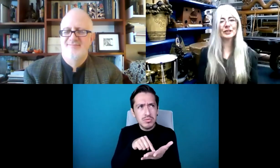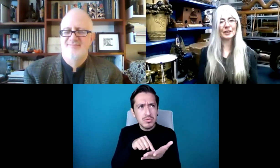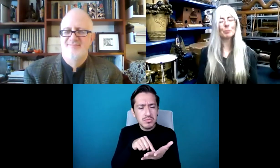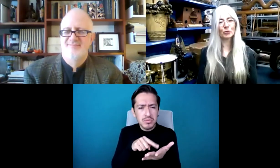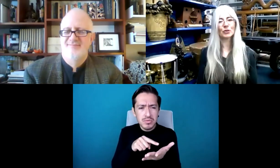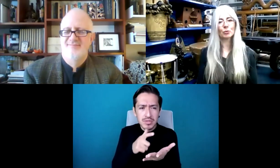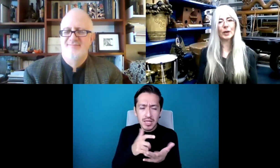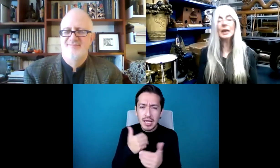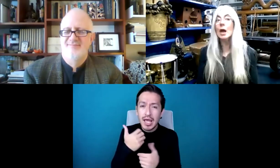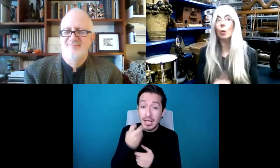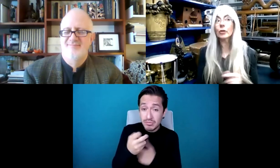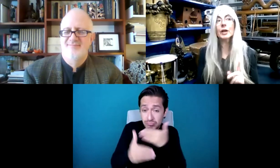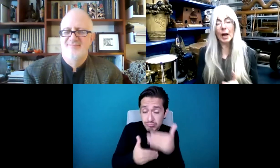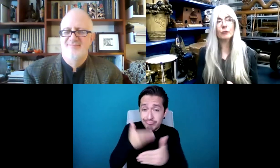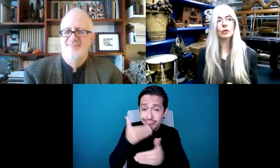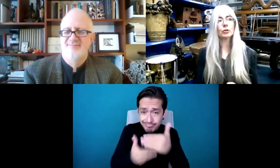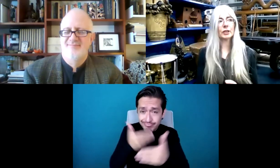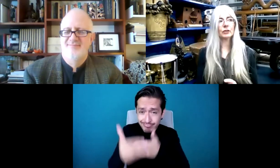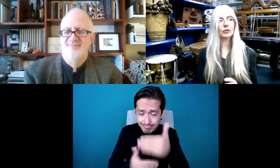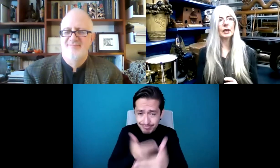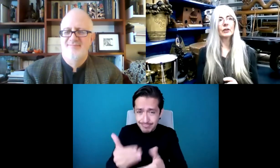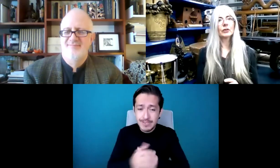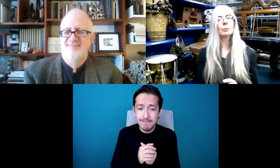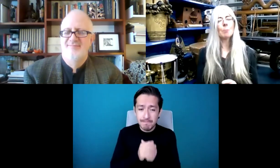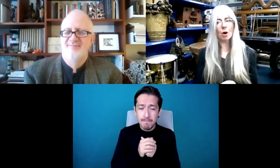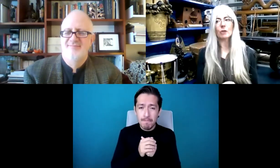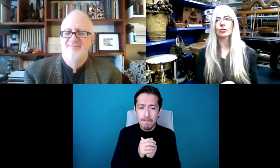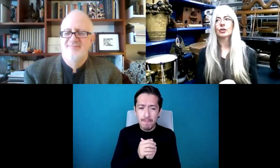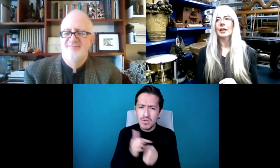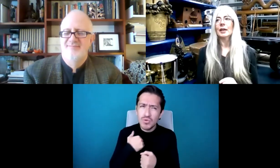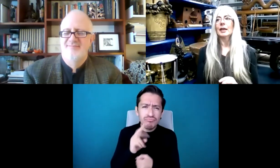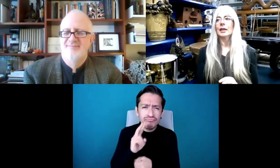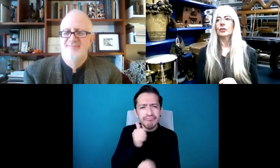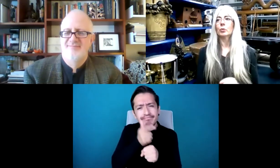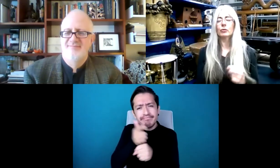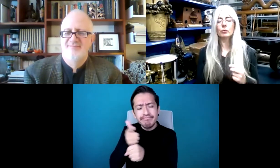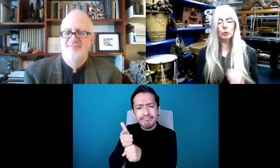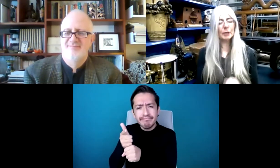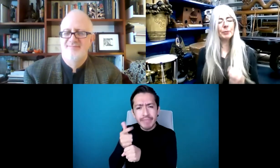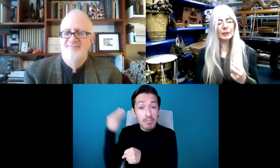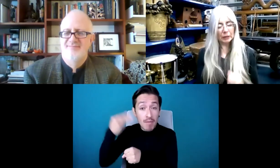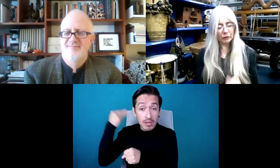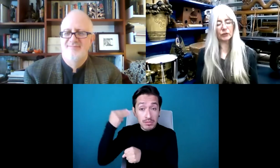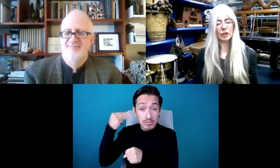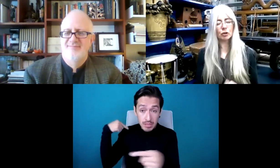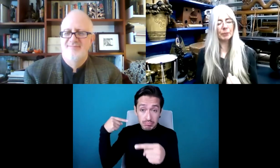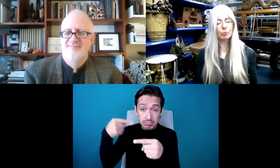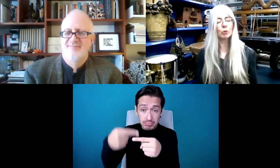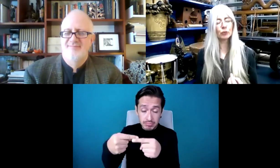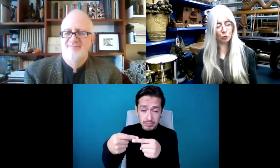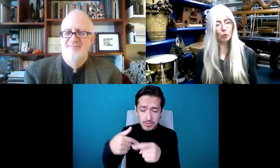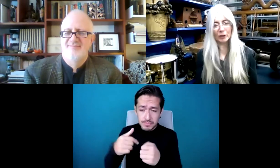que eso pueda avanzar. Algo que he notado desde marzo es que